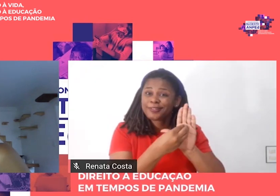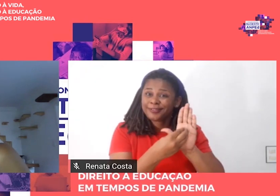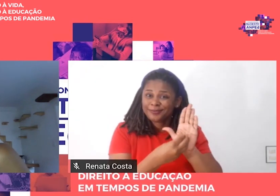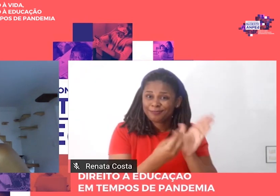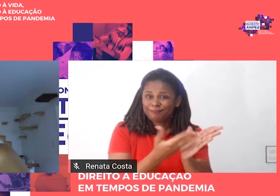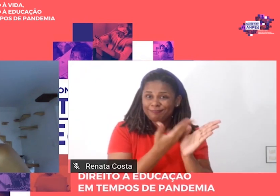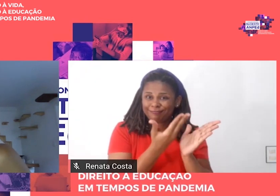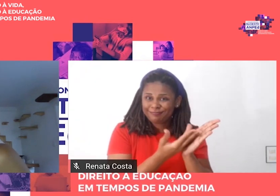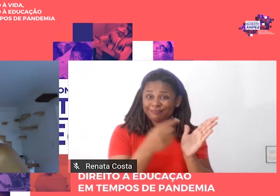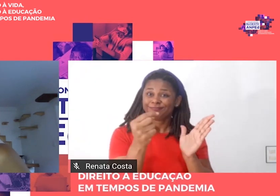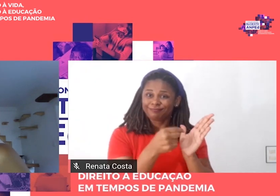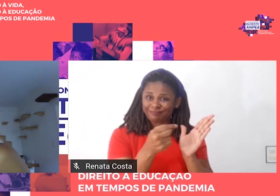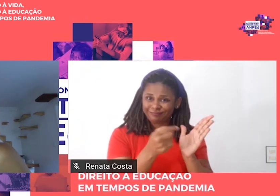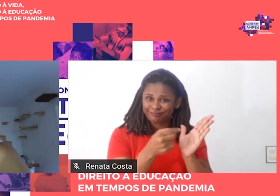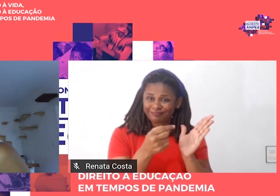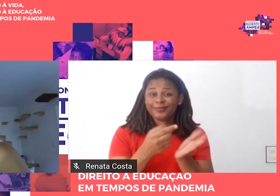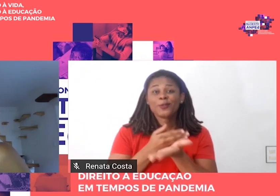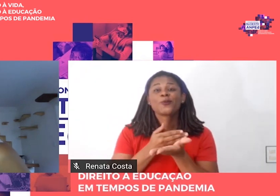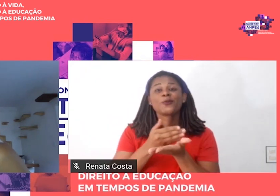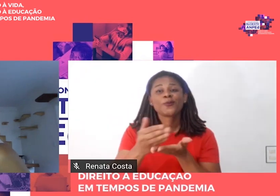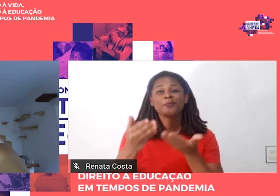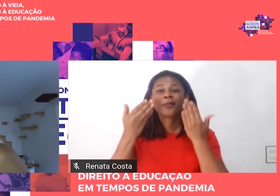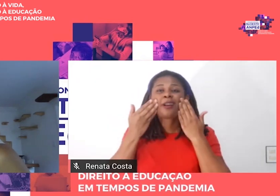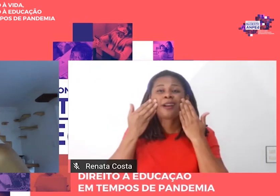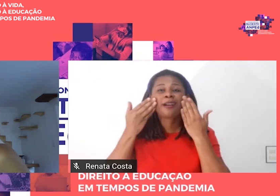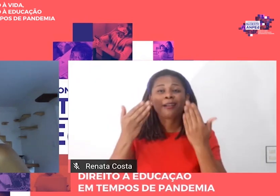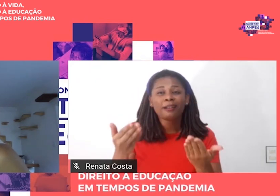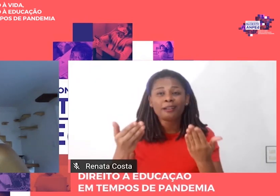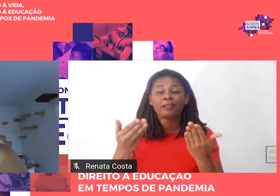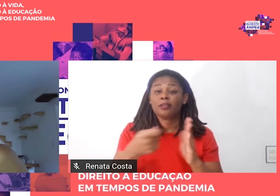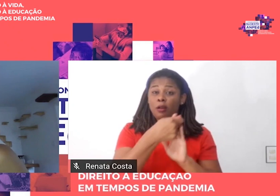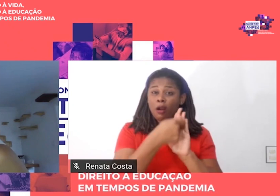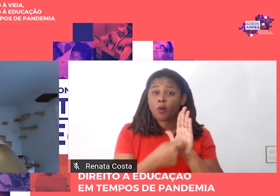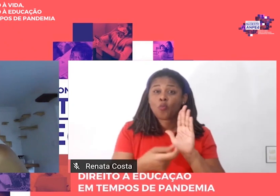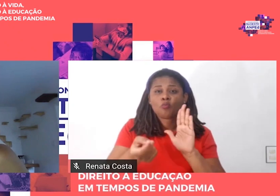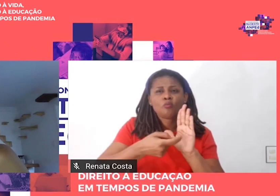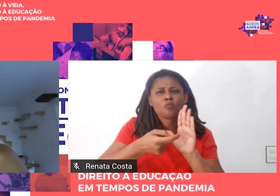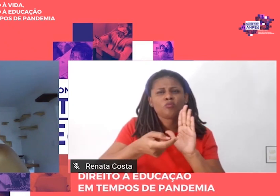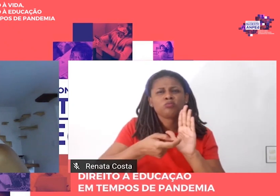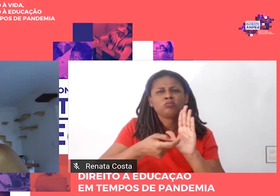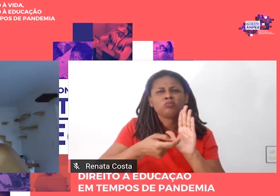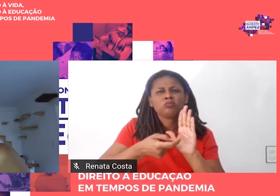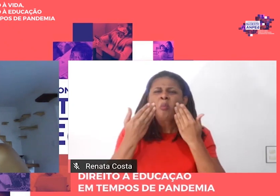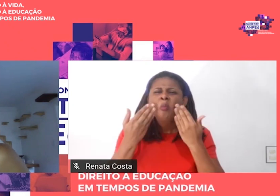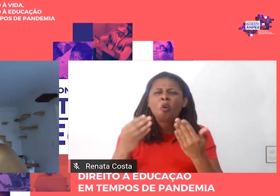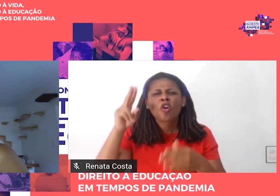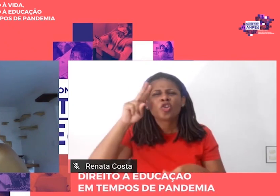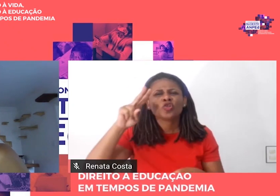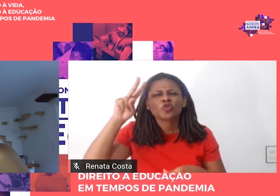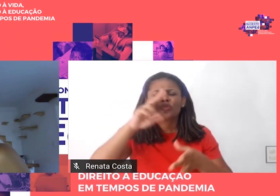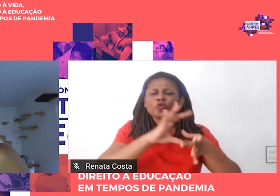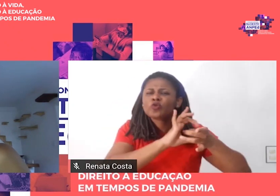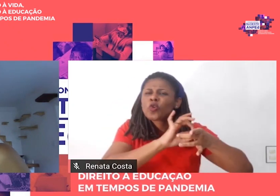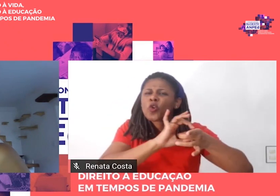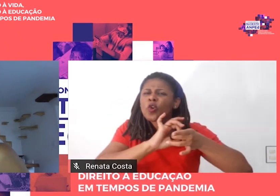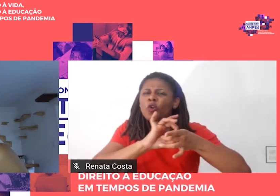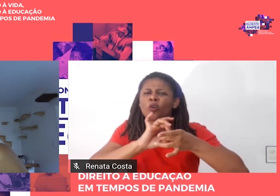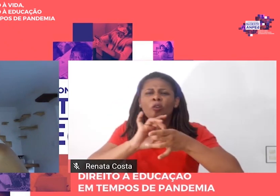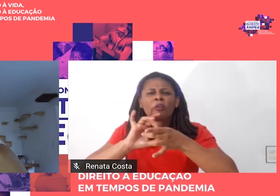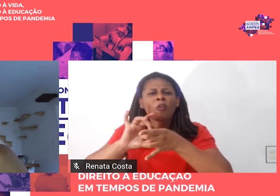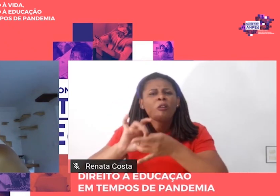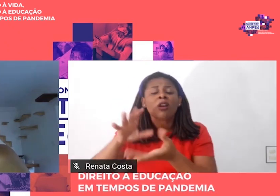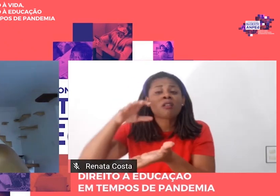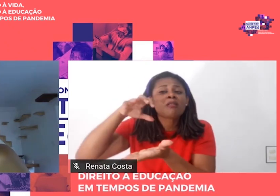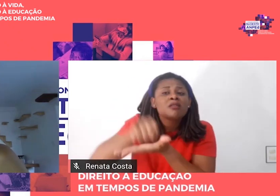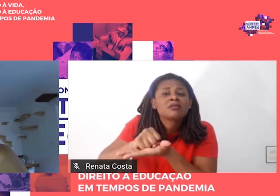sua apresentação, o autor nos situa historicamente em relação à obra, registrando que os